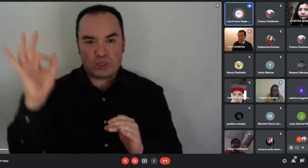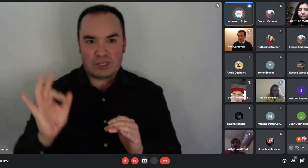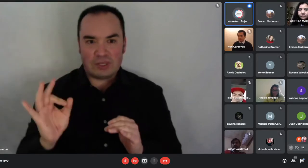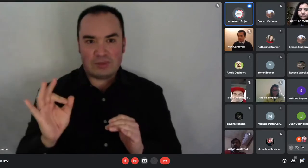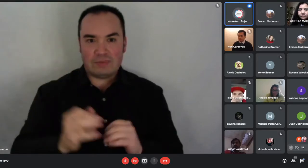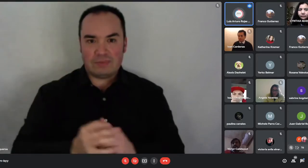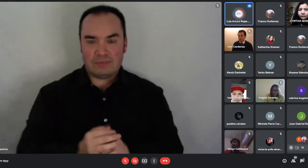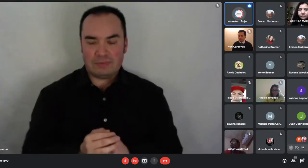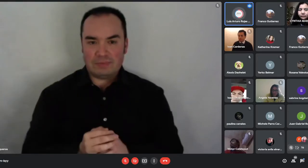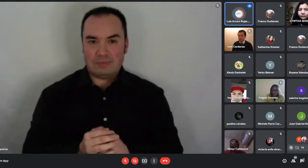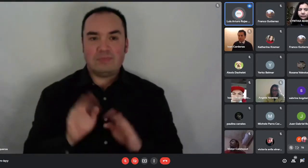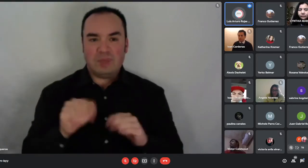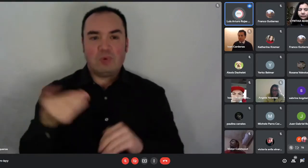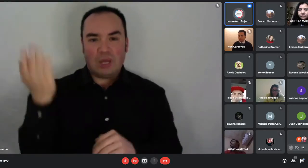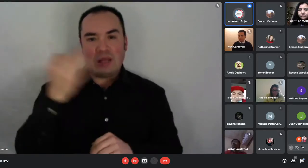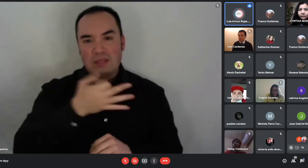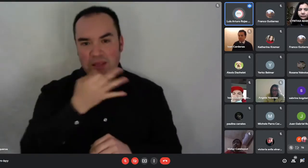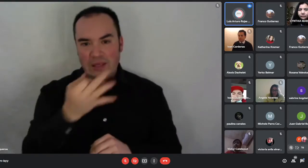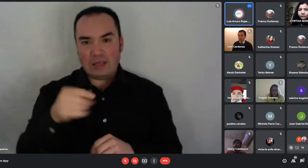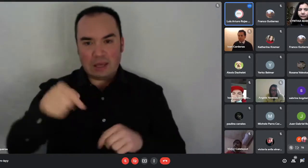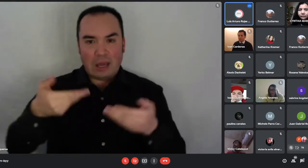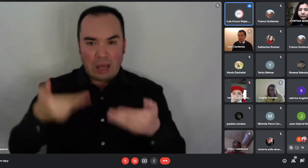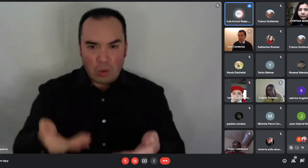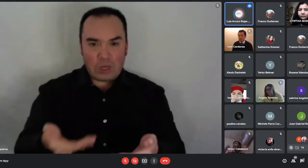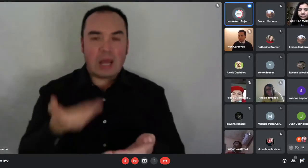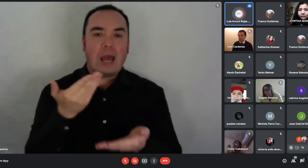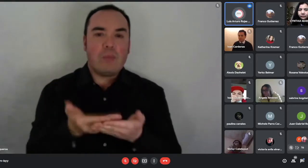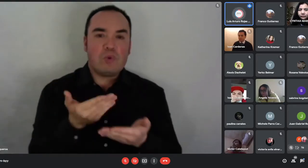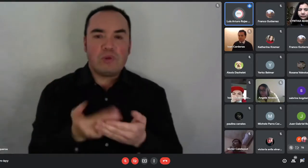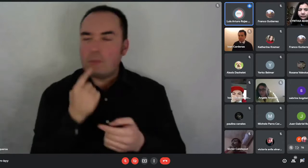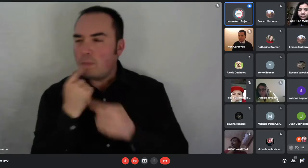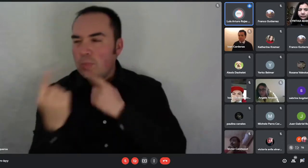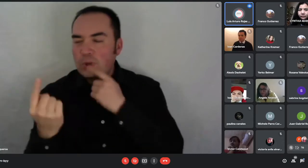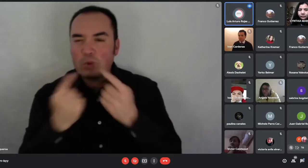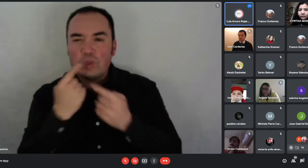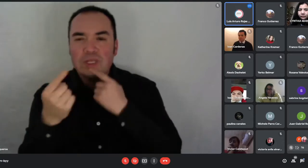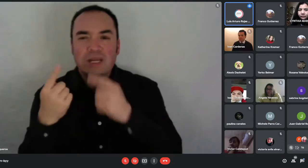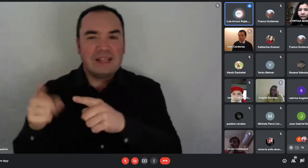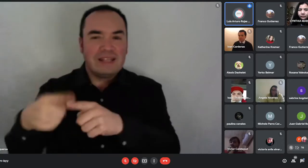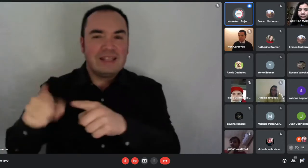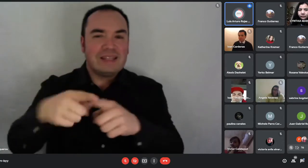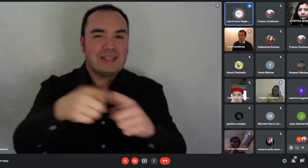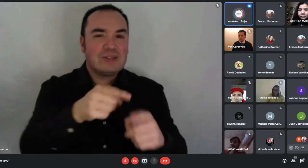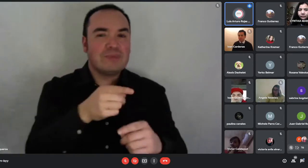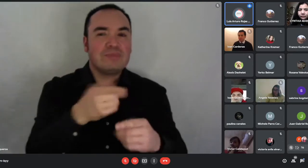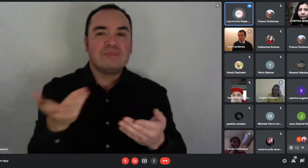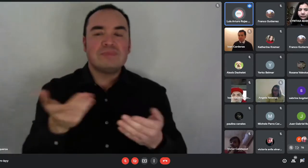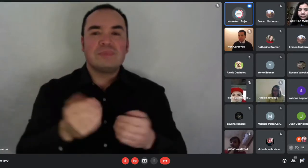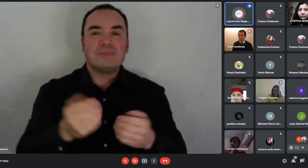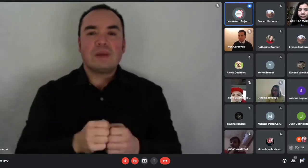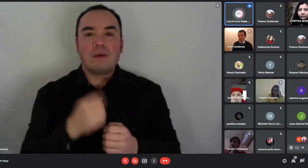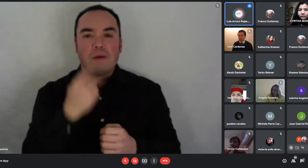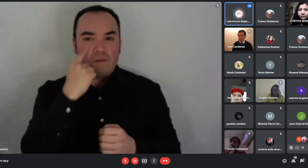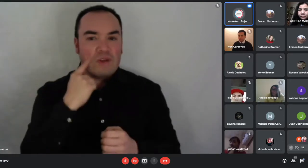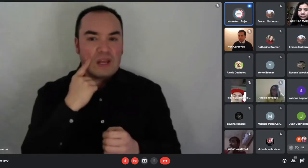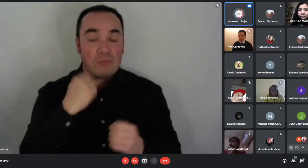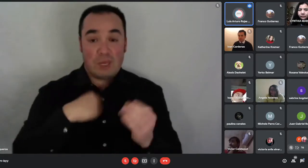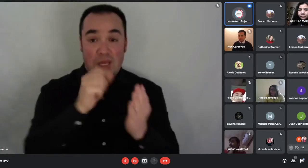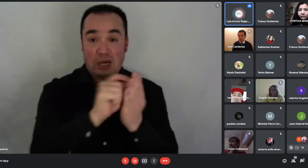a través de los distintos medios que su registro social de hogares se encuentre vigente y para el DS-49 deben